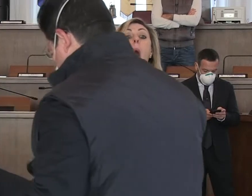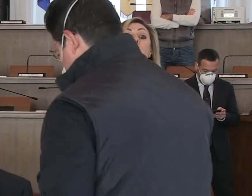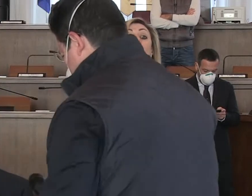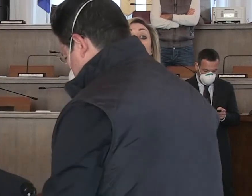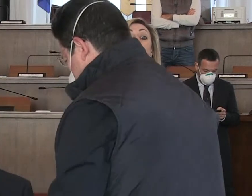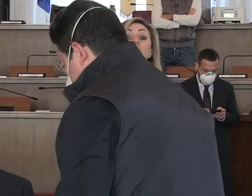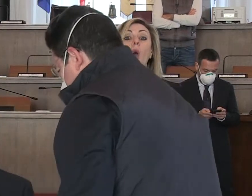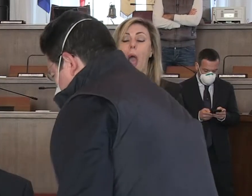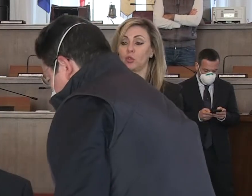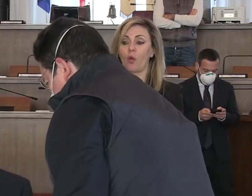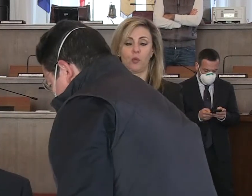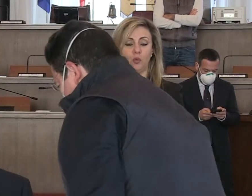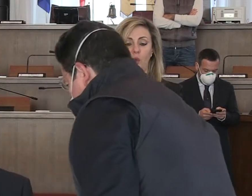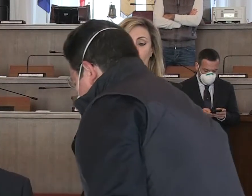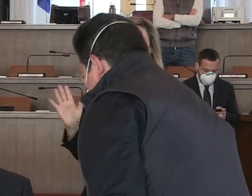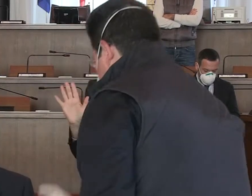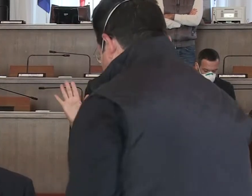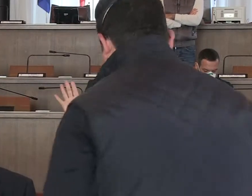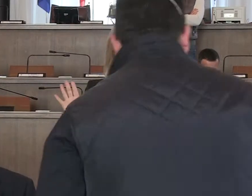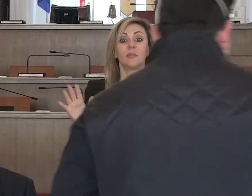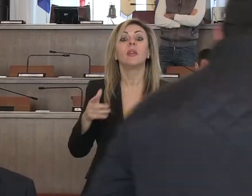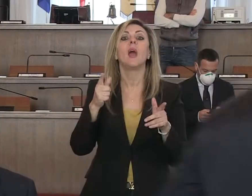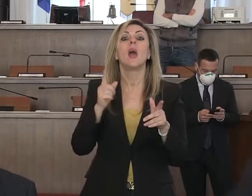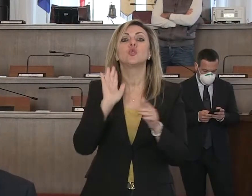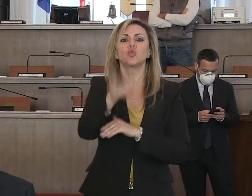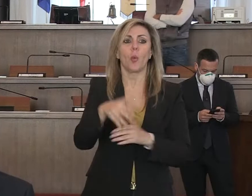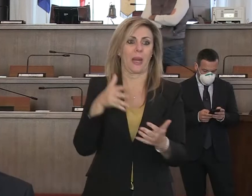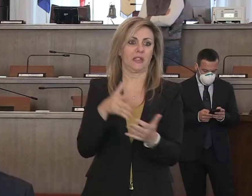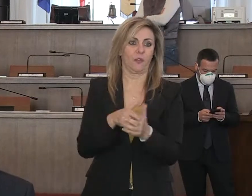supplire a questa difficoltà...